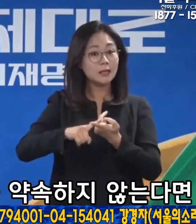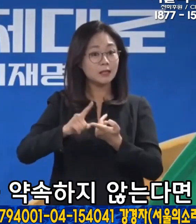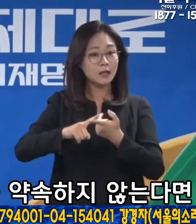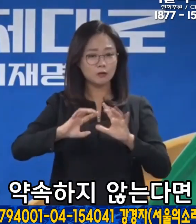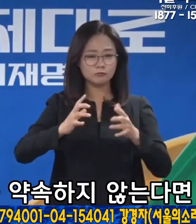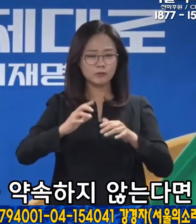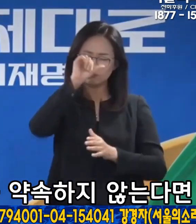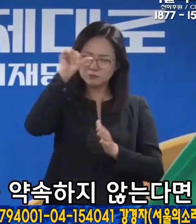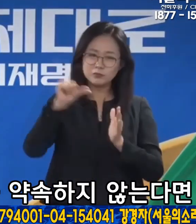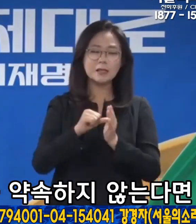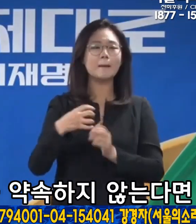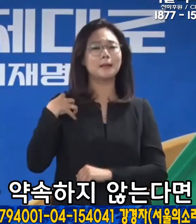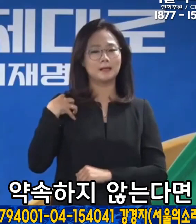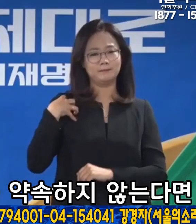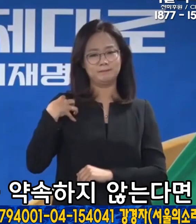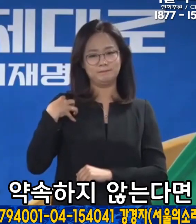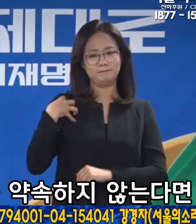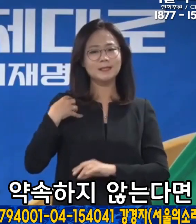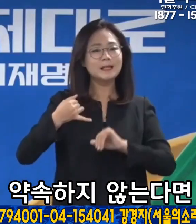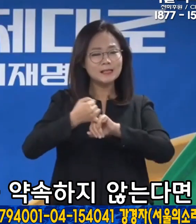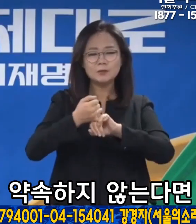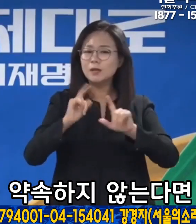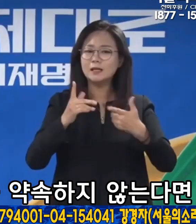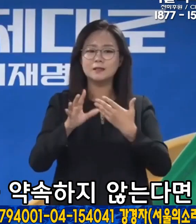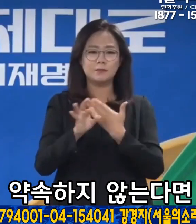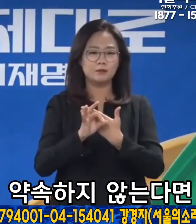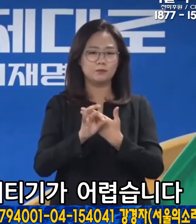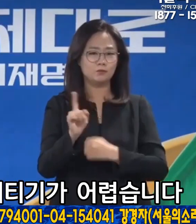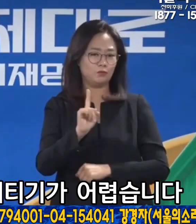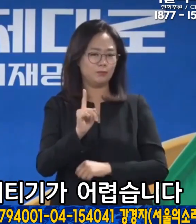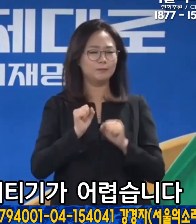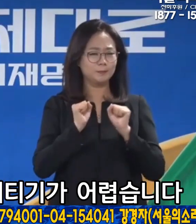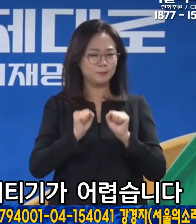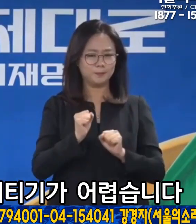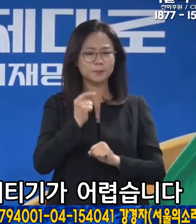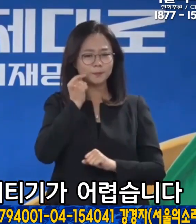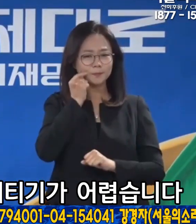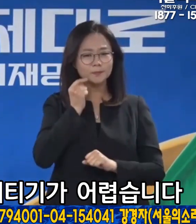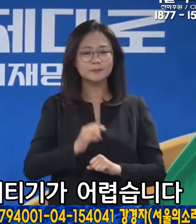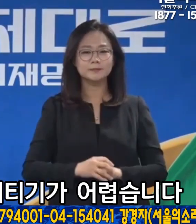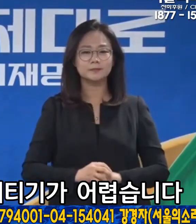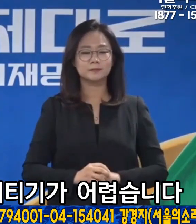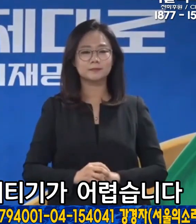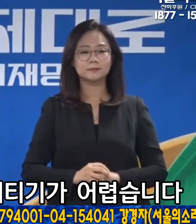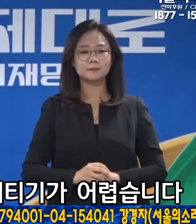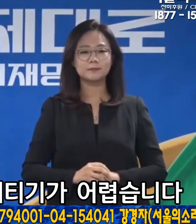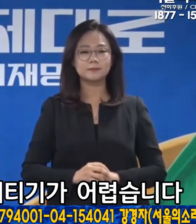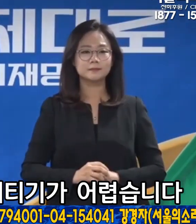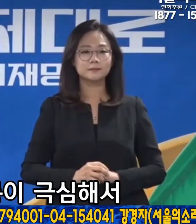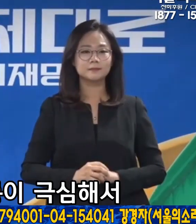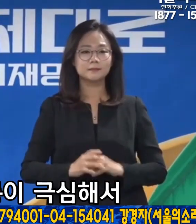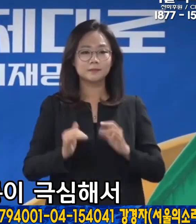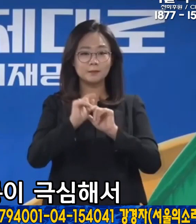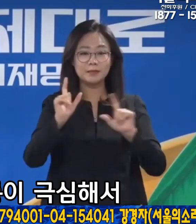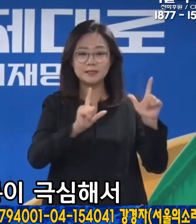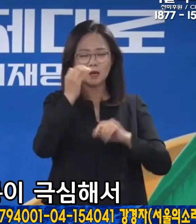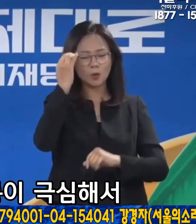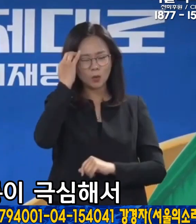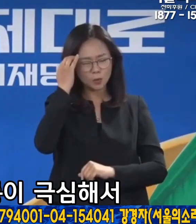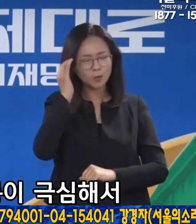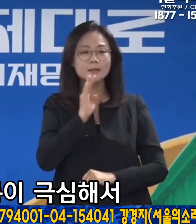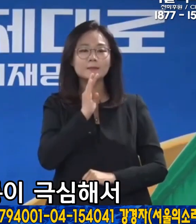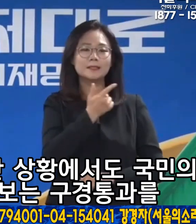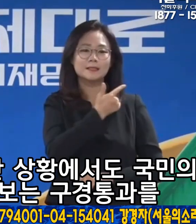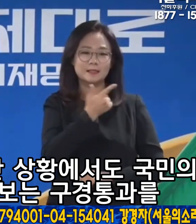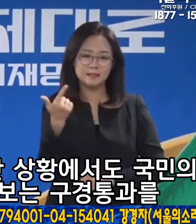대해 국가가 무한 책임을 약속하지 않는다면 이제 그 누구도 버티기가 어렵습니다. 민생의 고통이